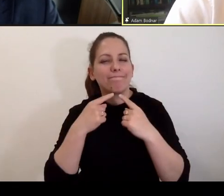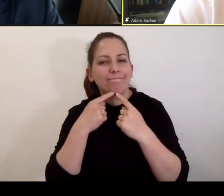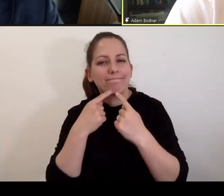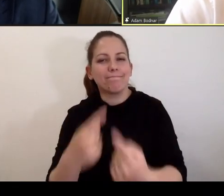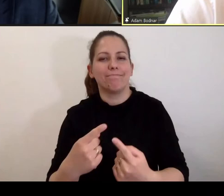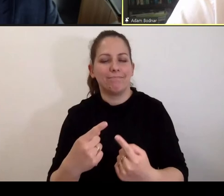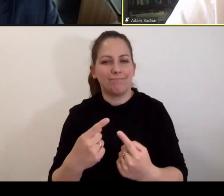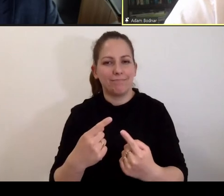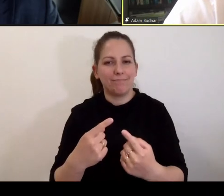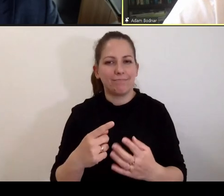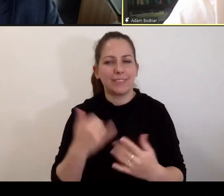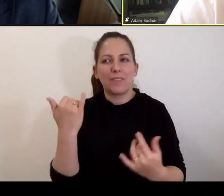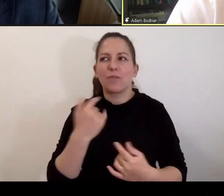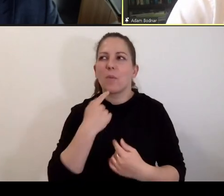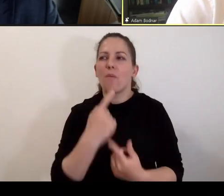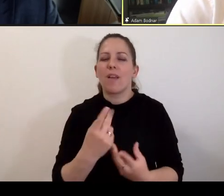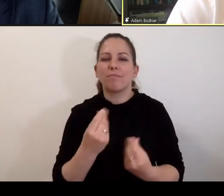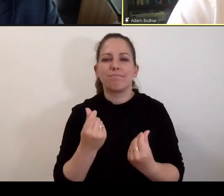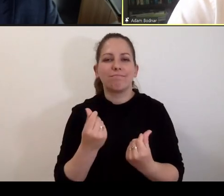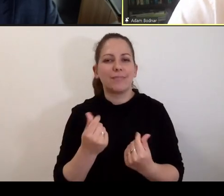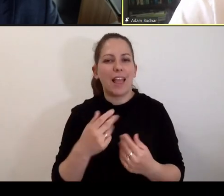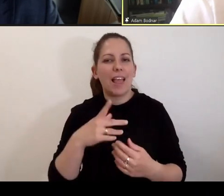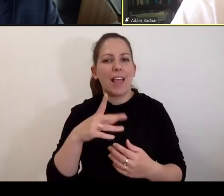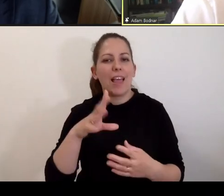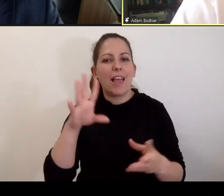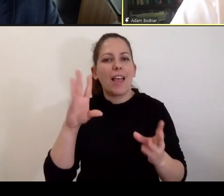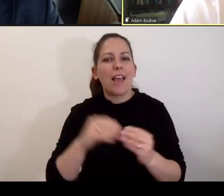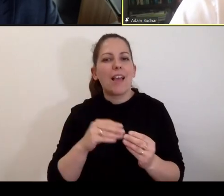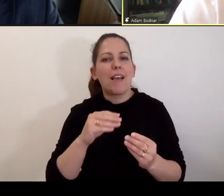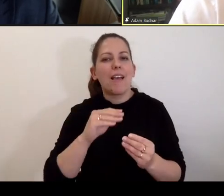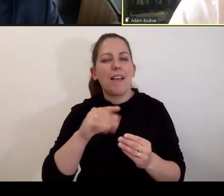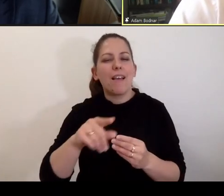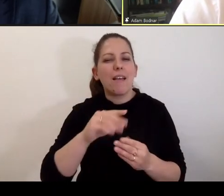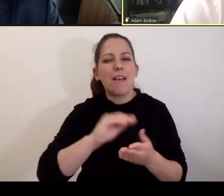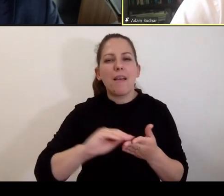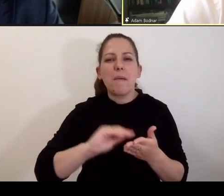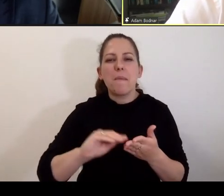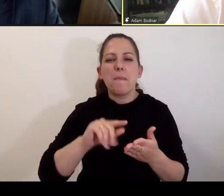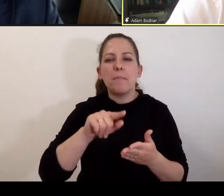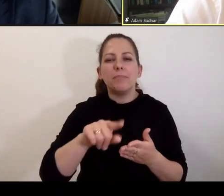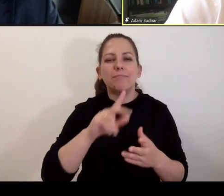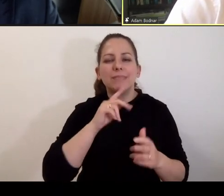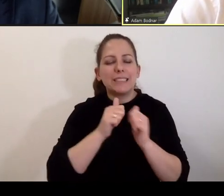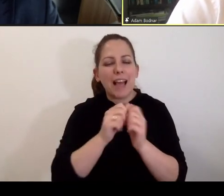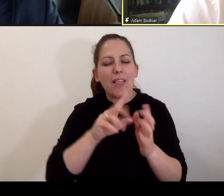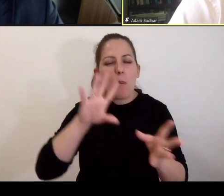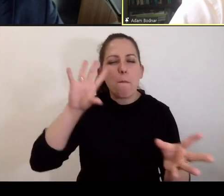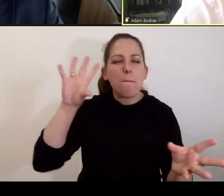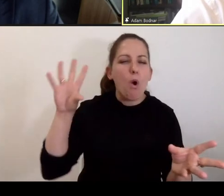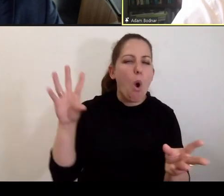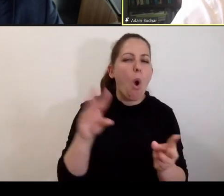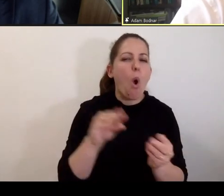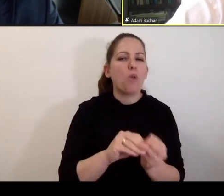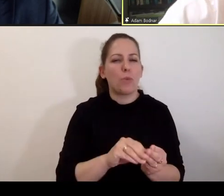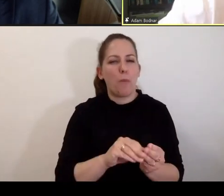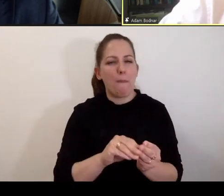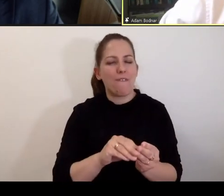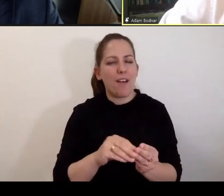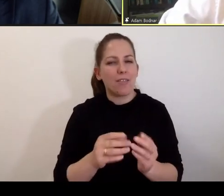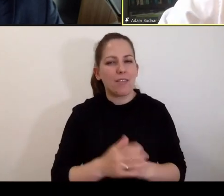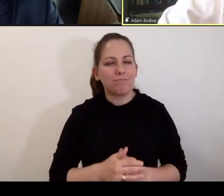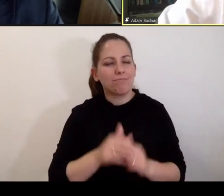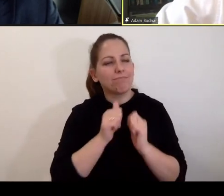zdanie, jak ja to zawsze mówię, jakbyśmy mieli tweeta pisać. Czyli takie zdanie podsumowania, zdanie, które